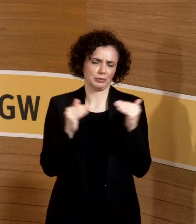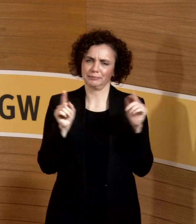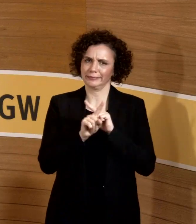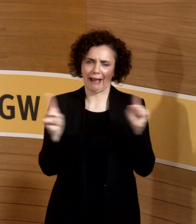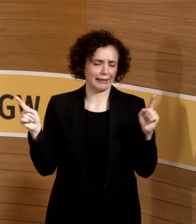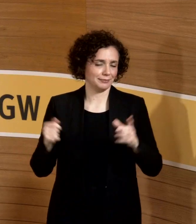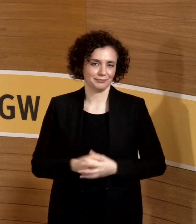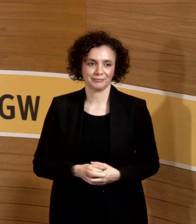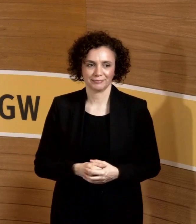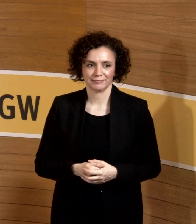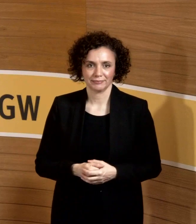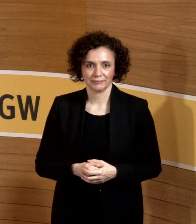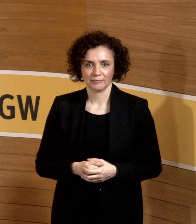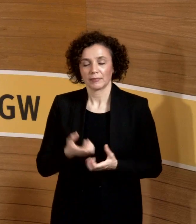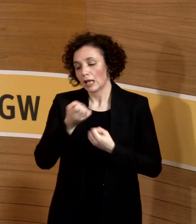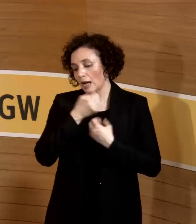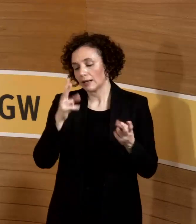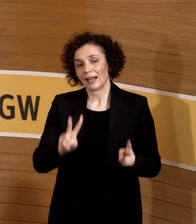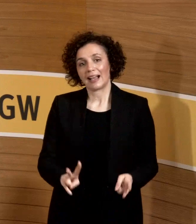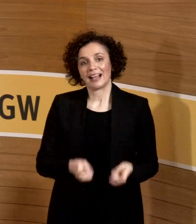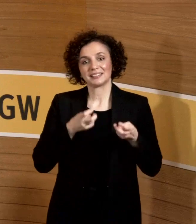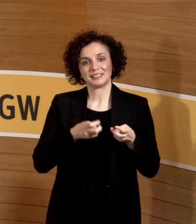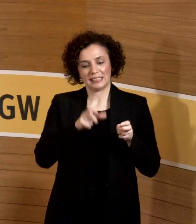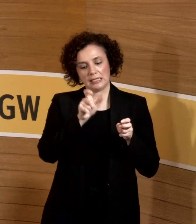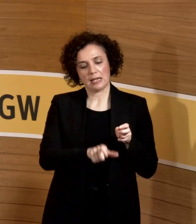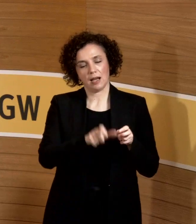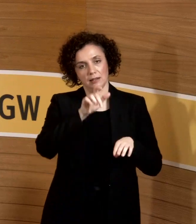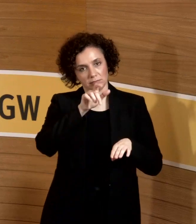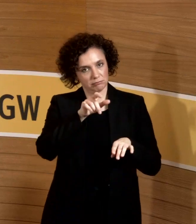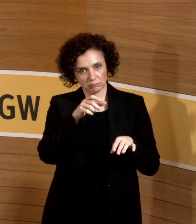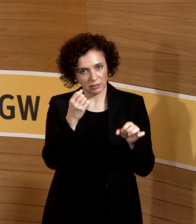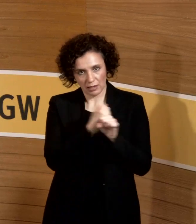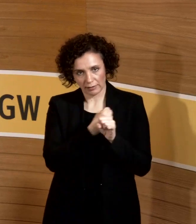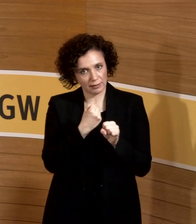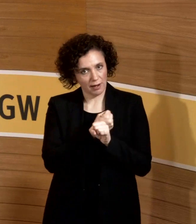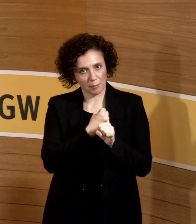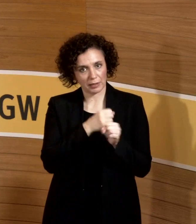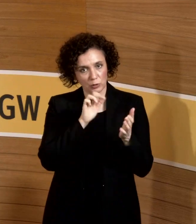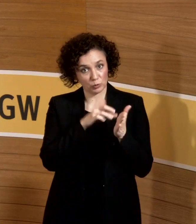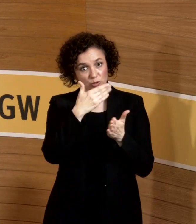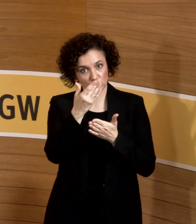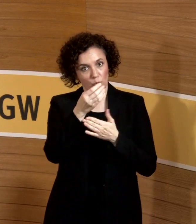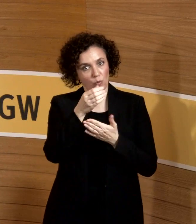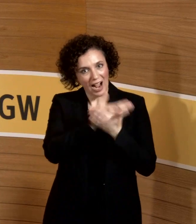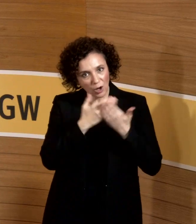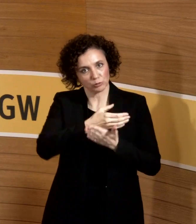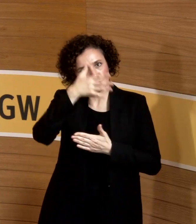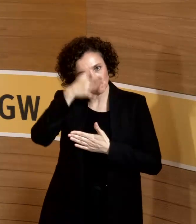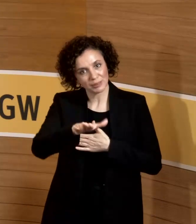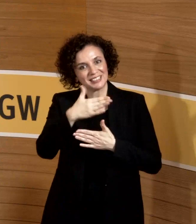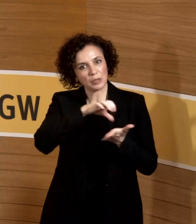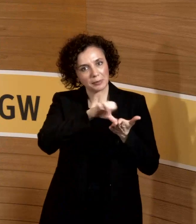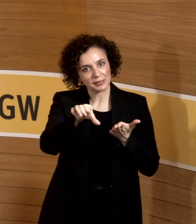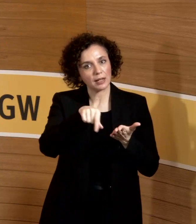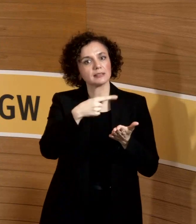okay, als Erzieherin kann sie nicht mehr arbeiten. Das hat sie gelernt, deswegen wird sie bei uns bezahlt. Dann geht sie halt auch mal ins